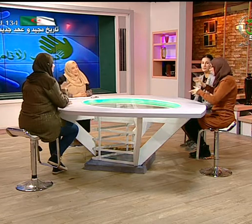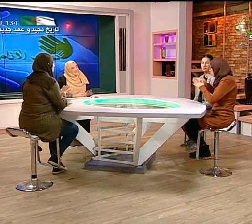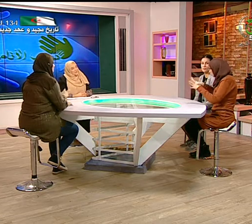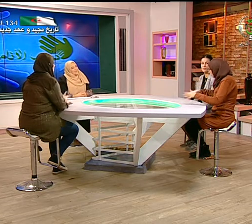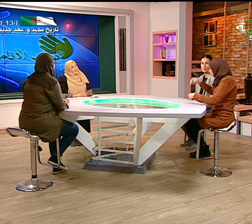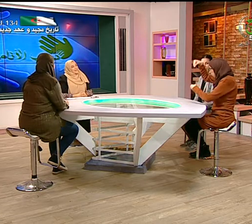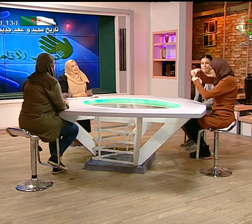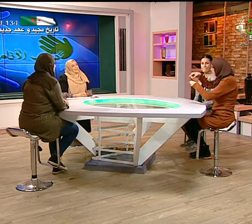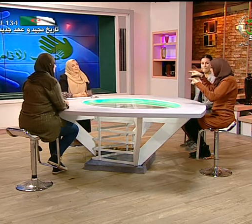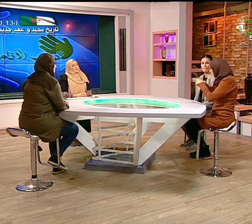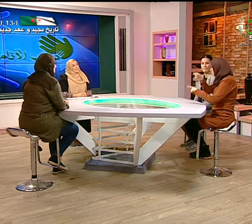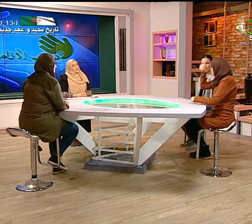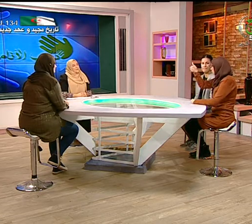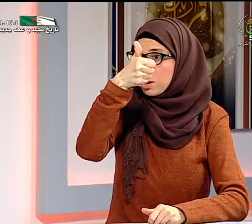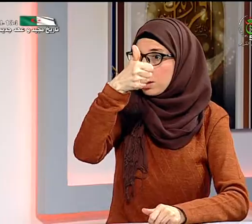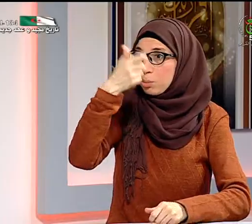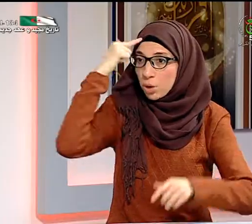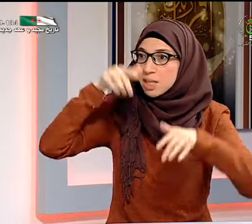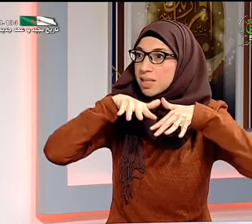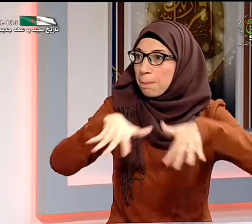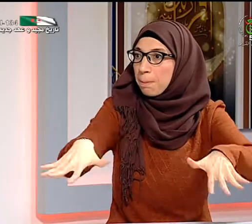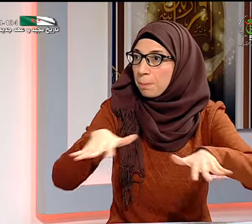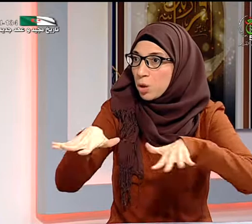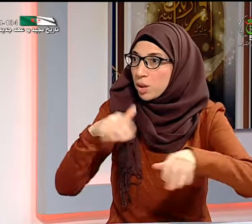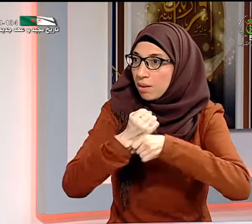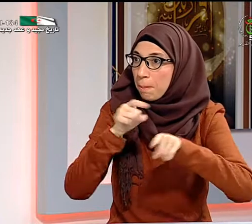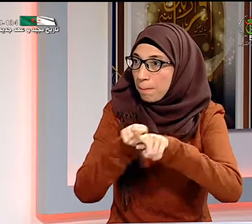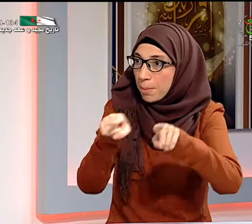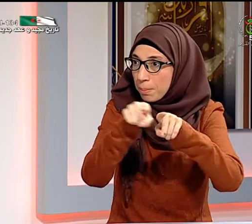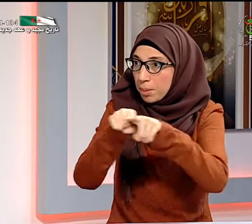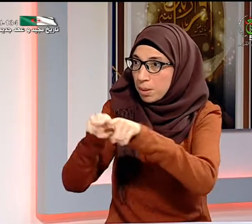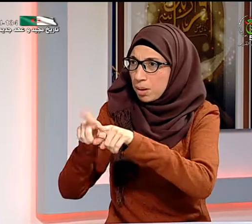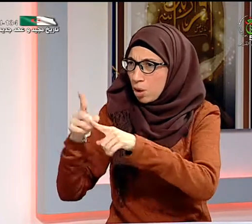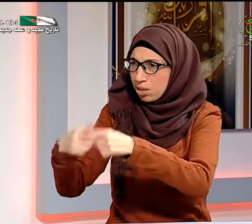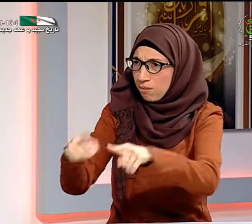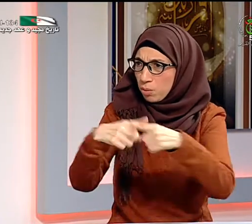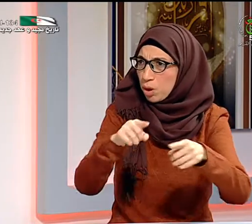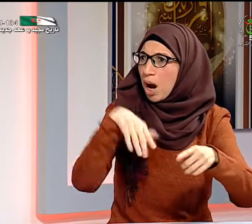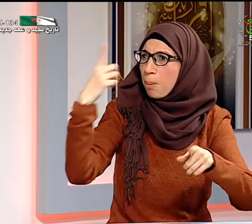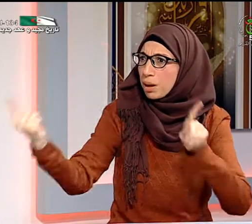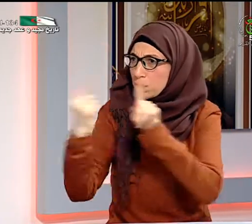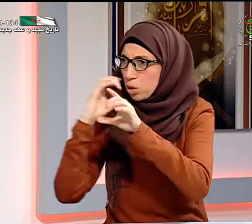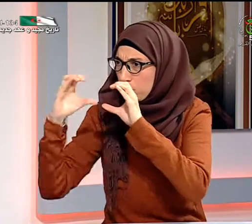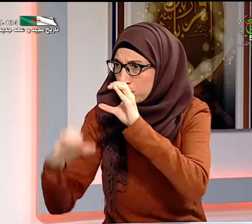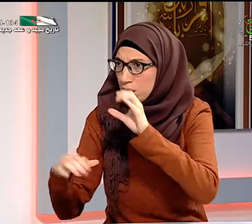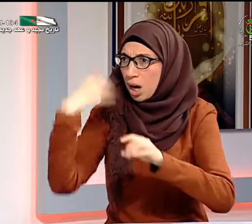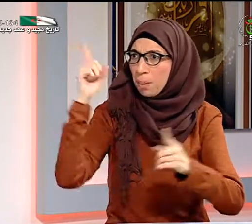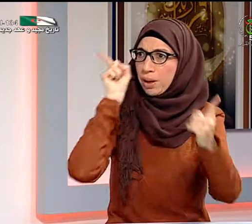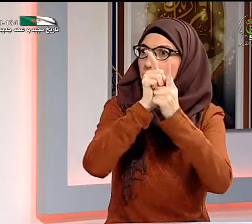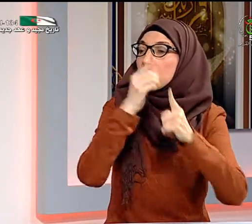نعم نعم نفس الولايات عليهم أن يكون لديهم أكاديمية واحدة تربطهم وتكون أكاديميات ولائية